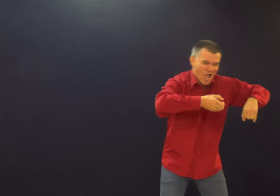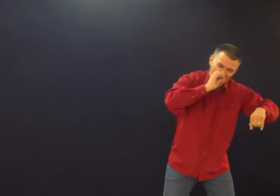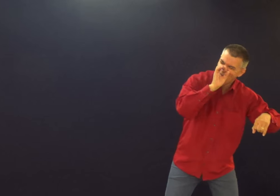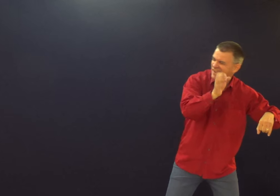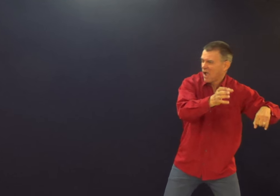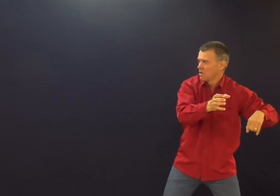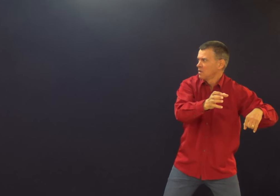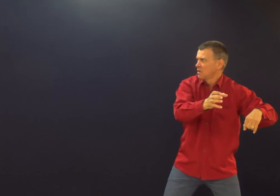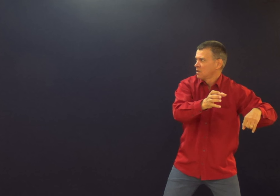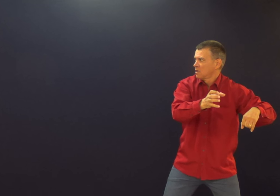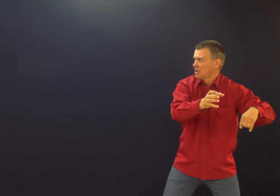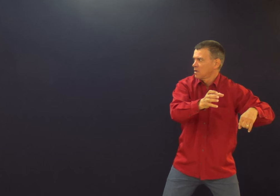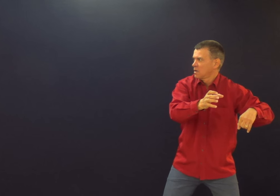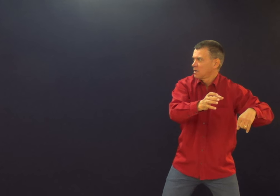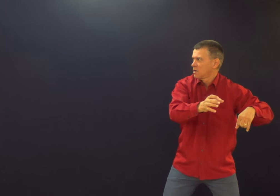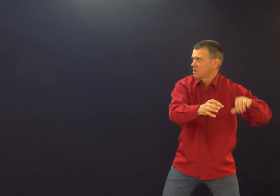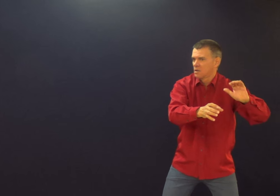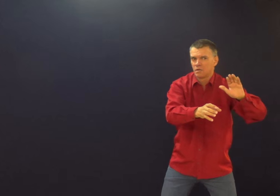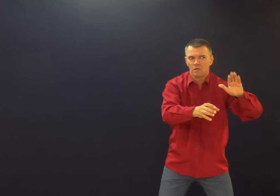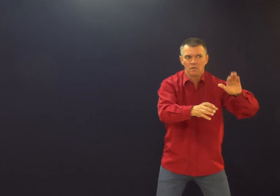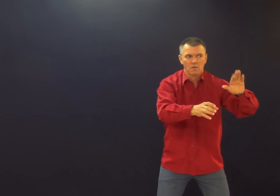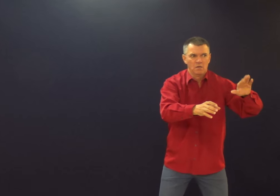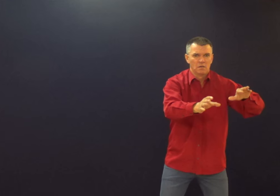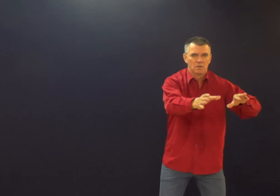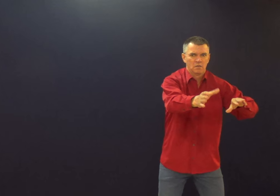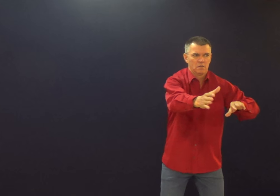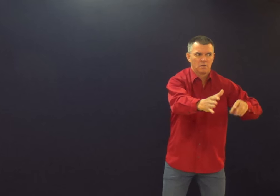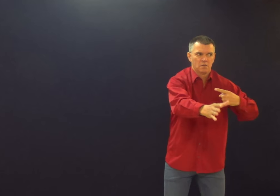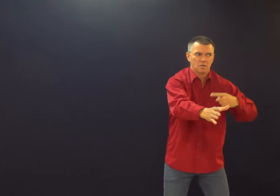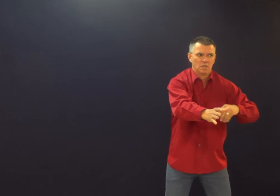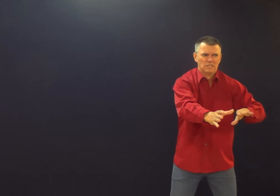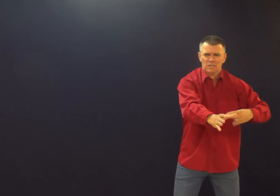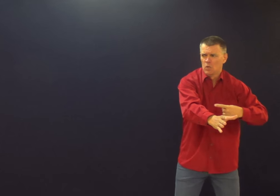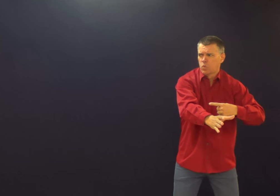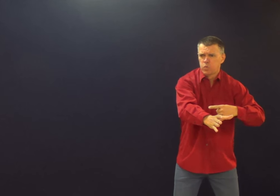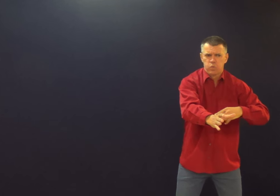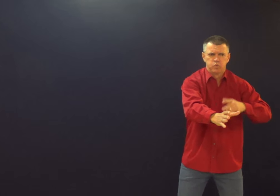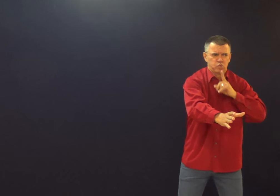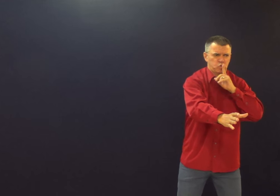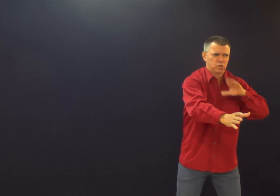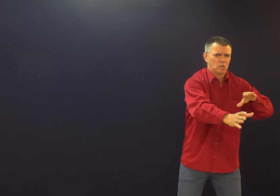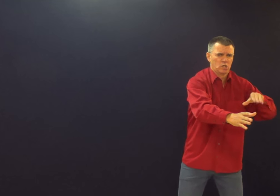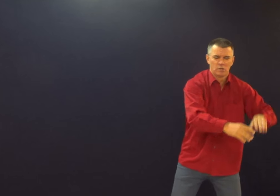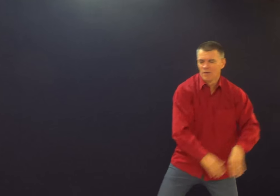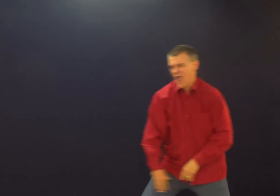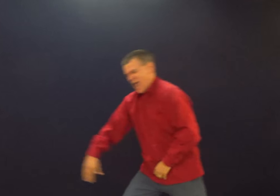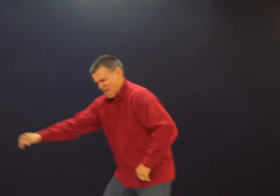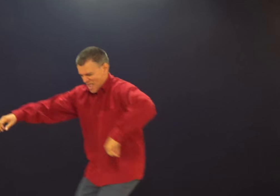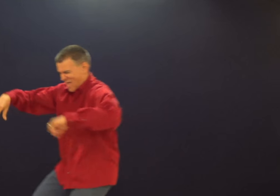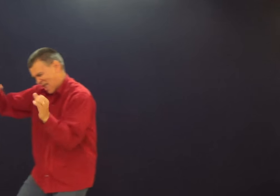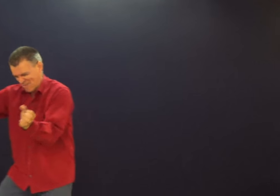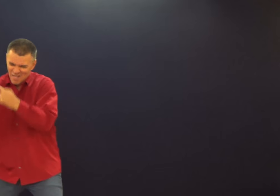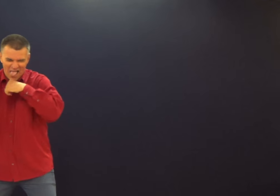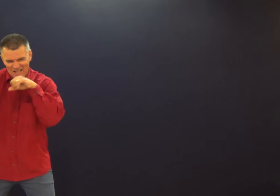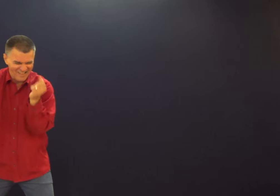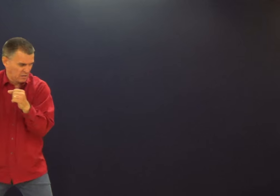o povo bebendo, e comendo, e... Olha ali, olha ali, não, ó, não, xiii, pra baixo. E aquela